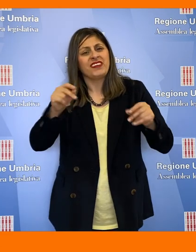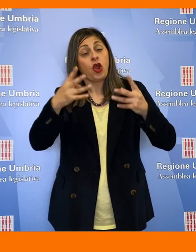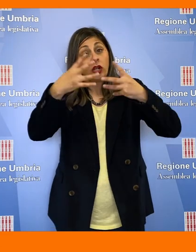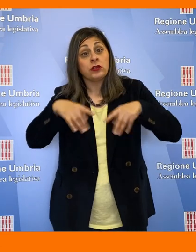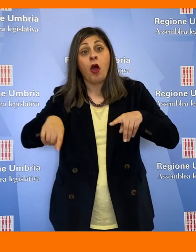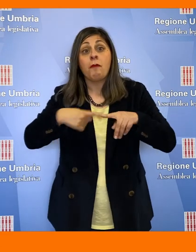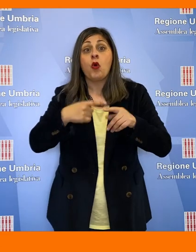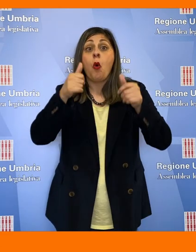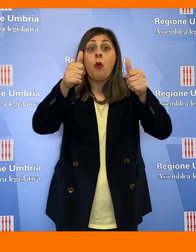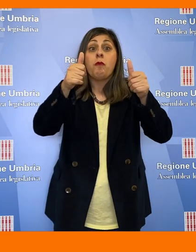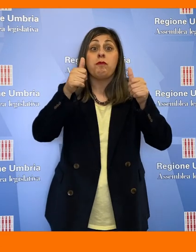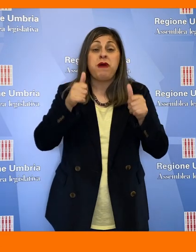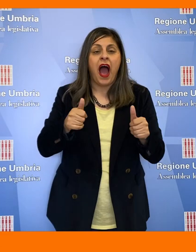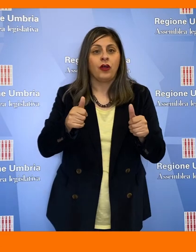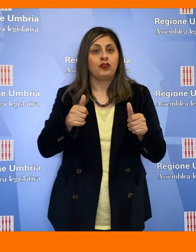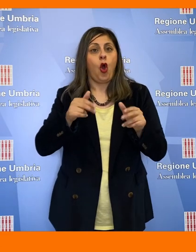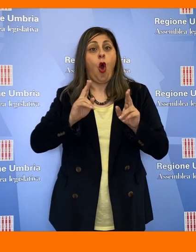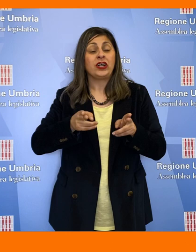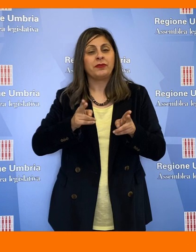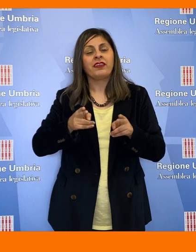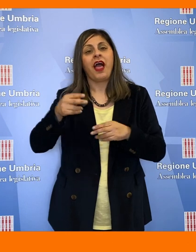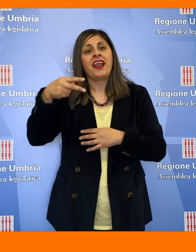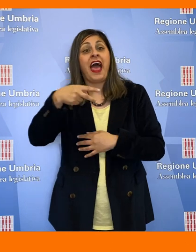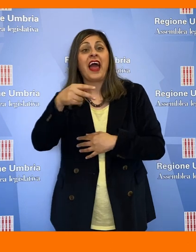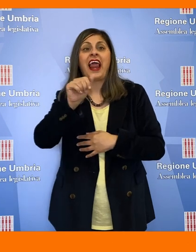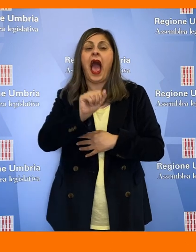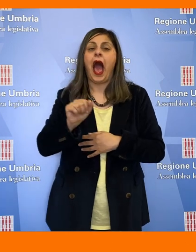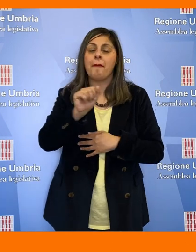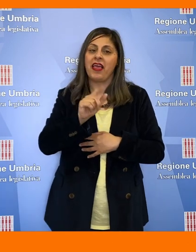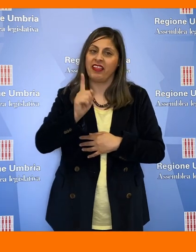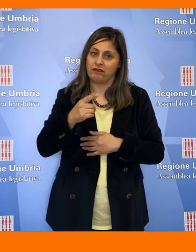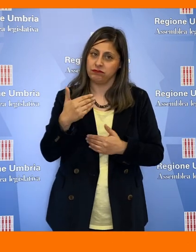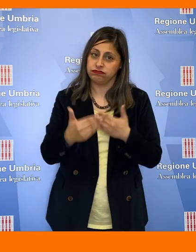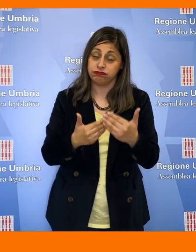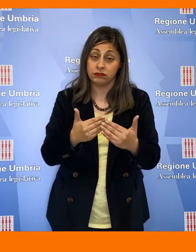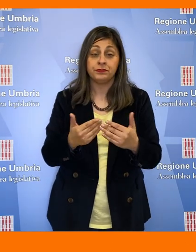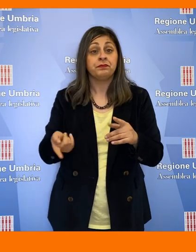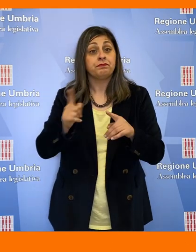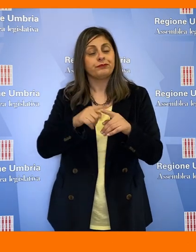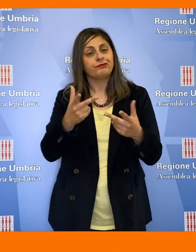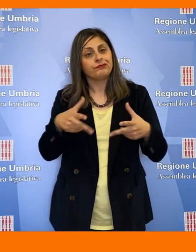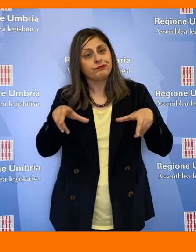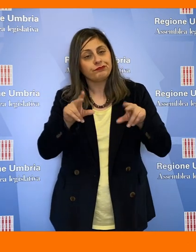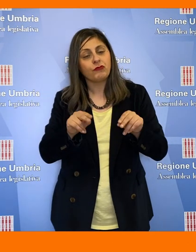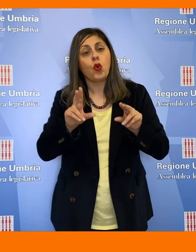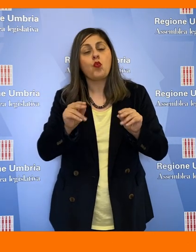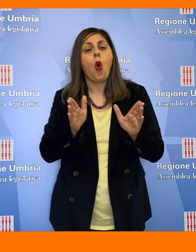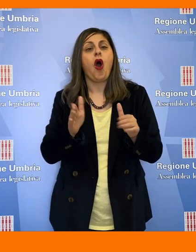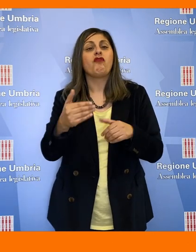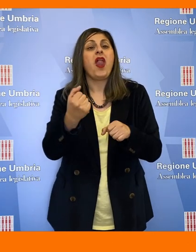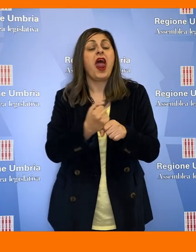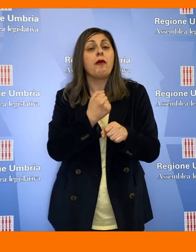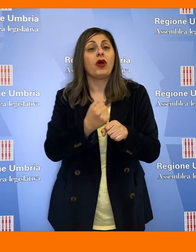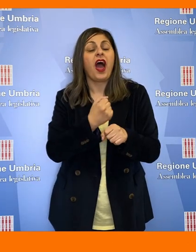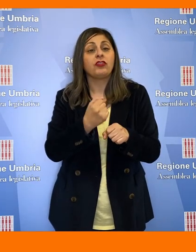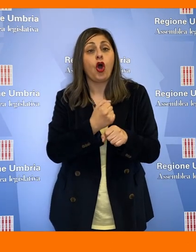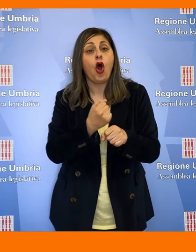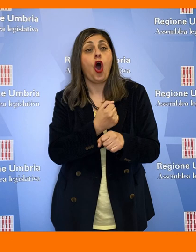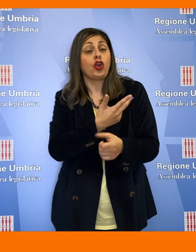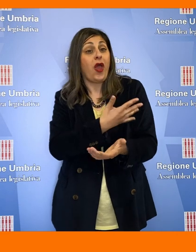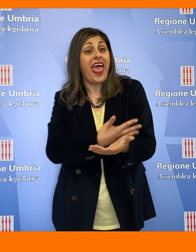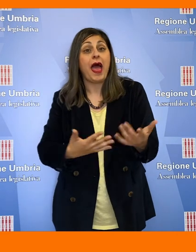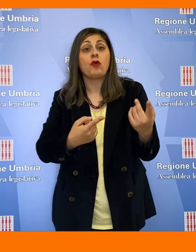per fare il bando relativo al plesso ospedaliero di Narnia Melia sottolineata anche l'importanza di un nuovo laboratorio di emodinamica